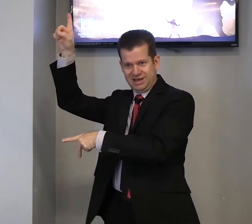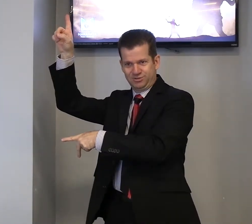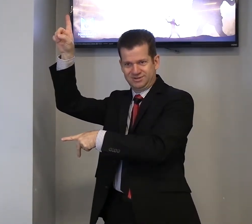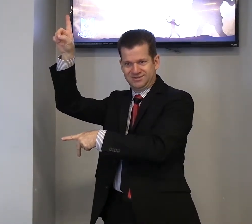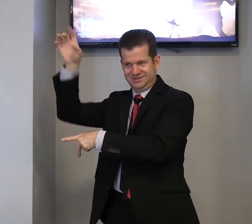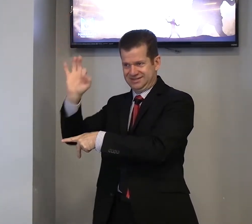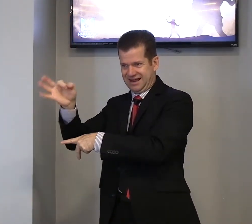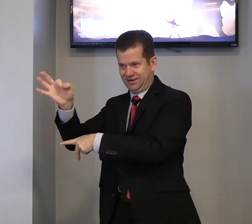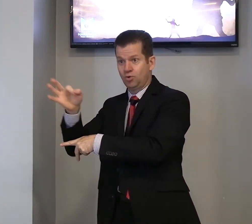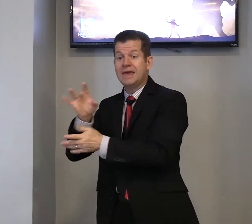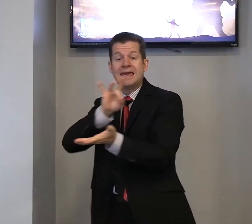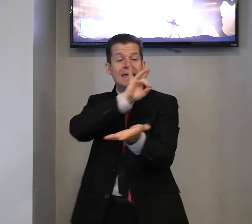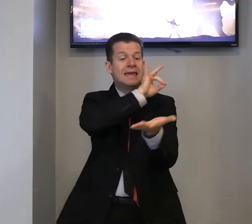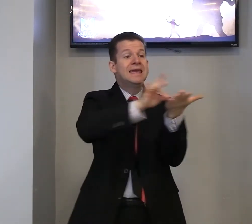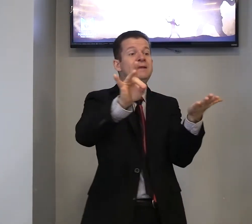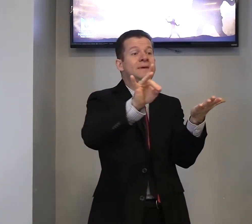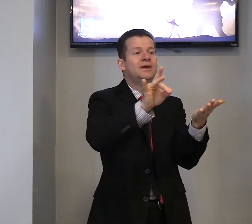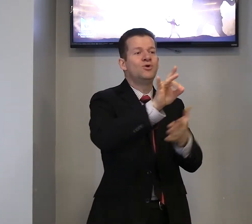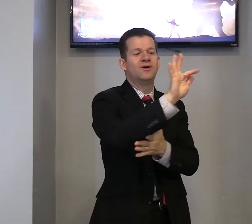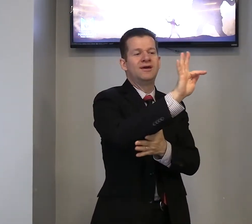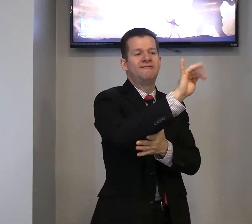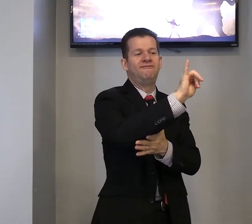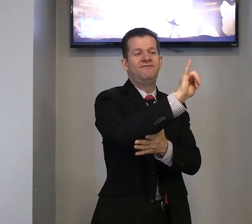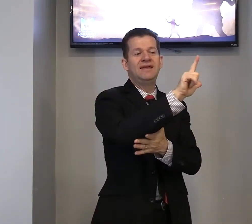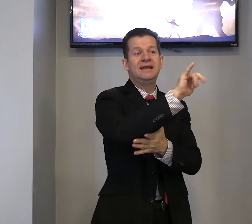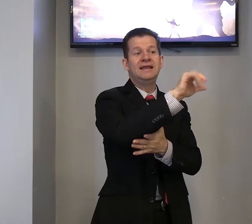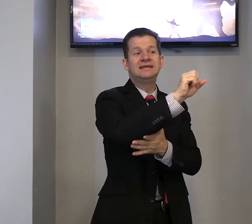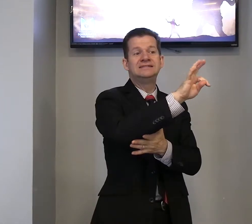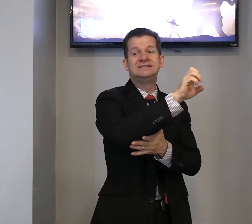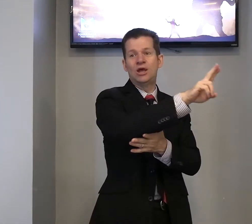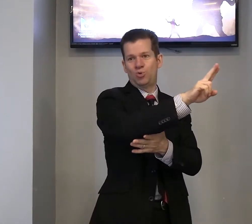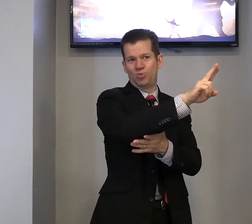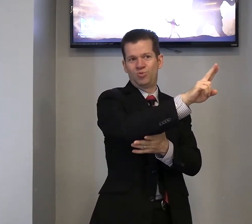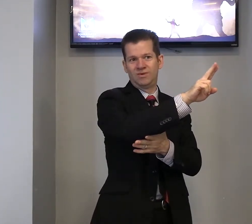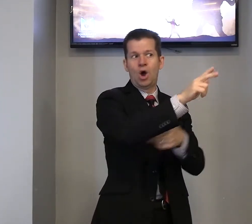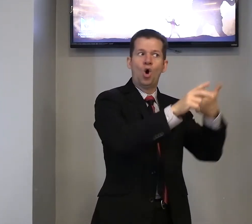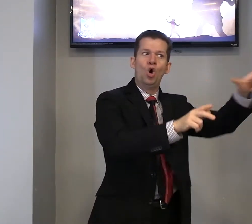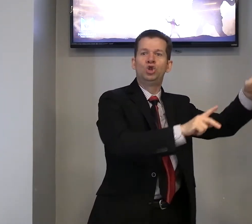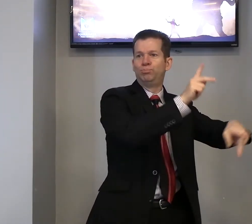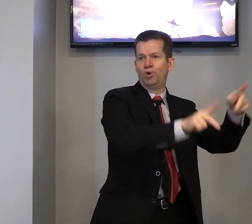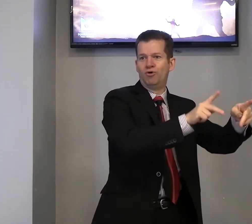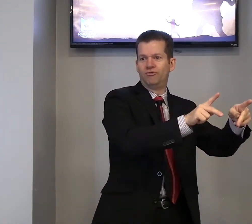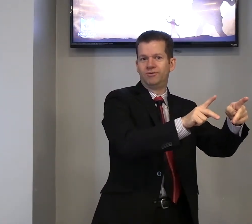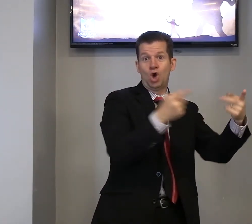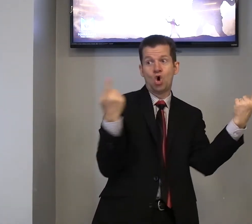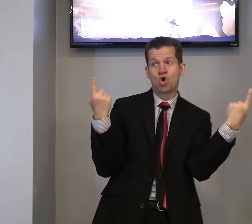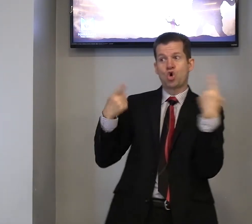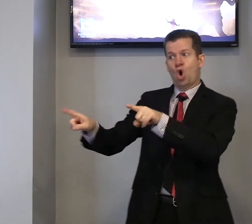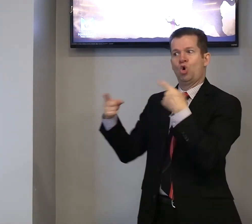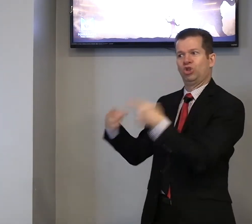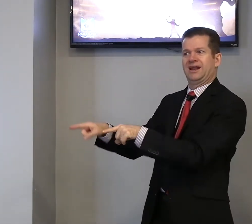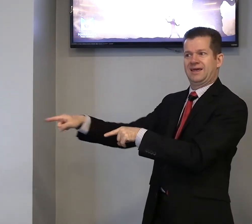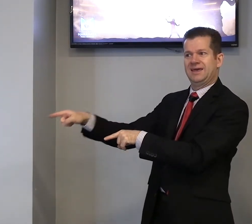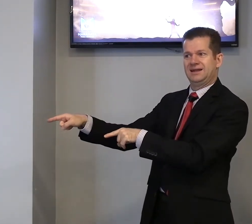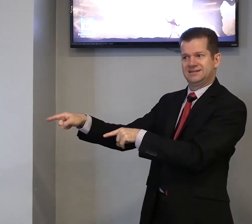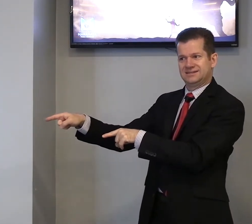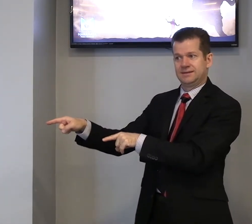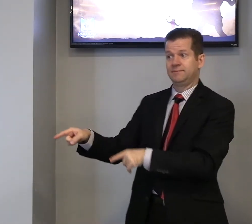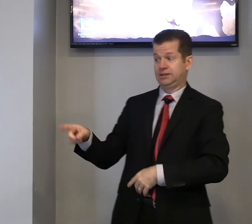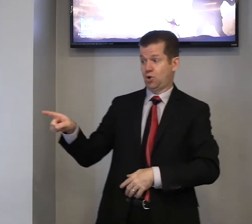Deus, certo? Inimigo, filisteu. Outro povo, contra eles. Então,